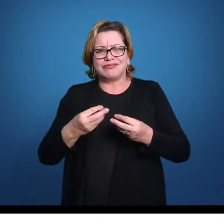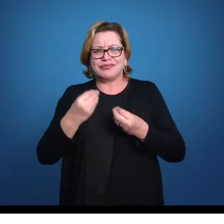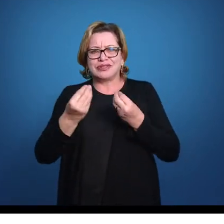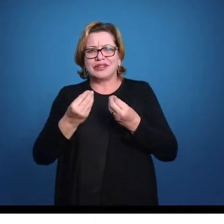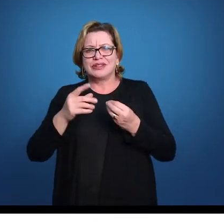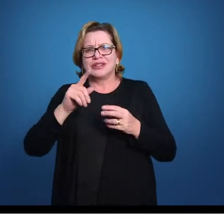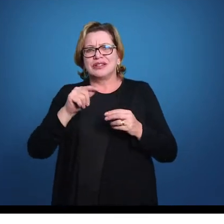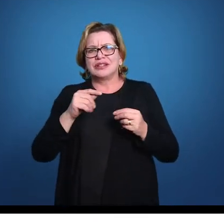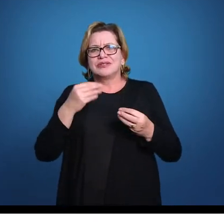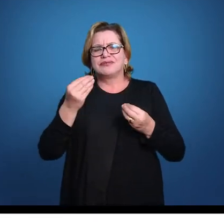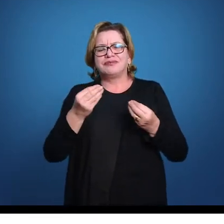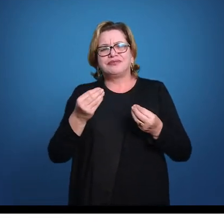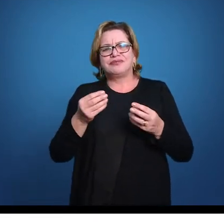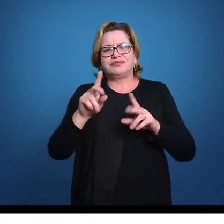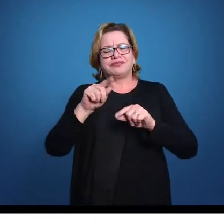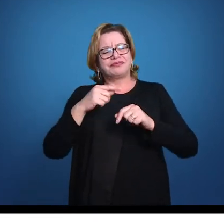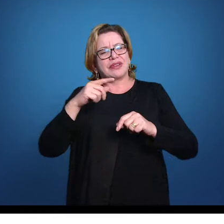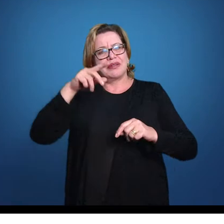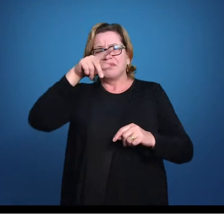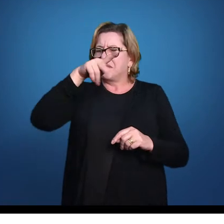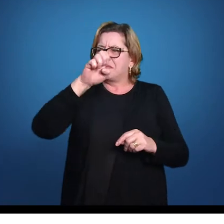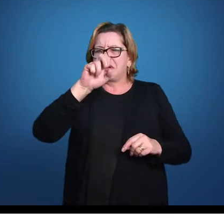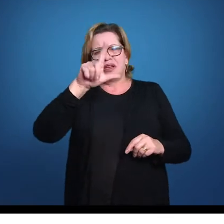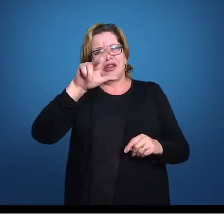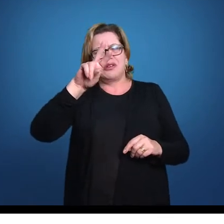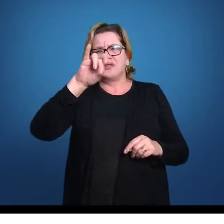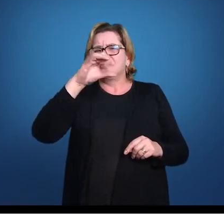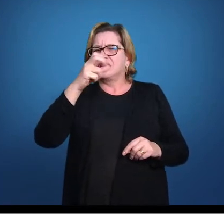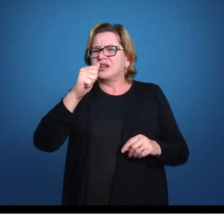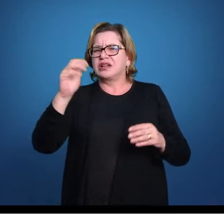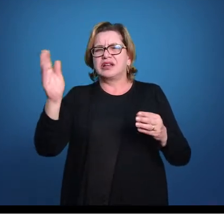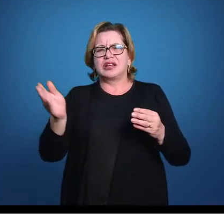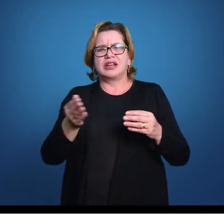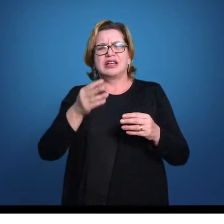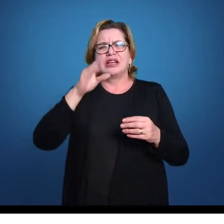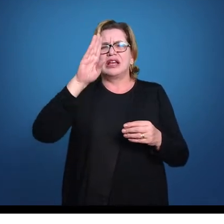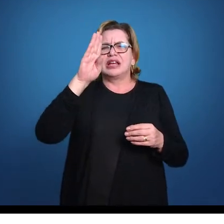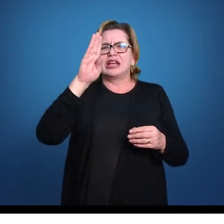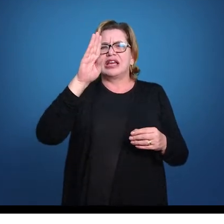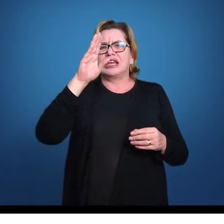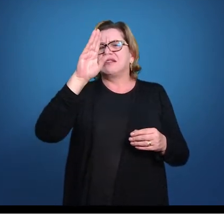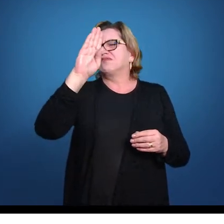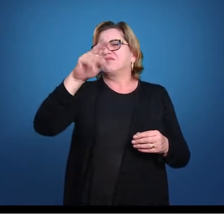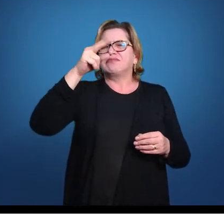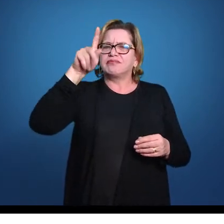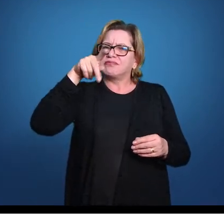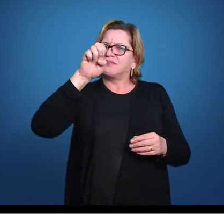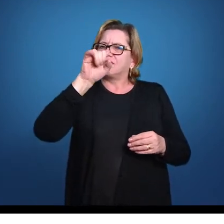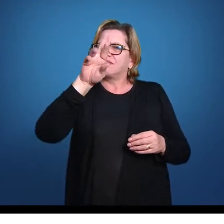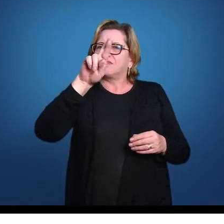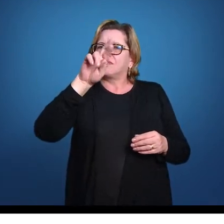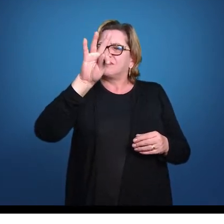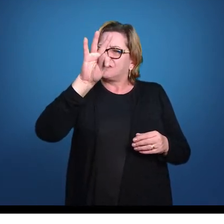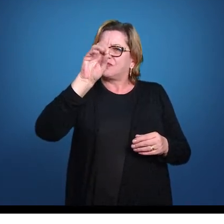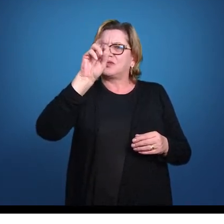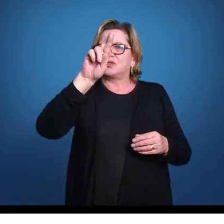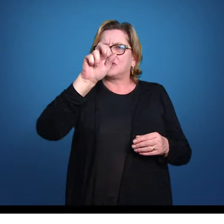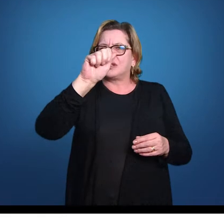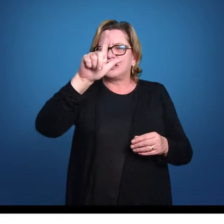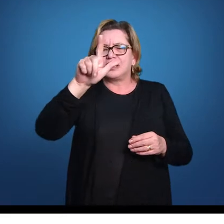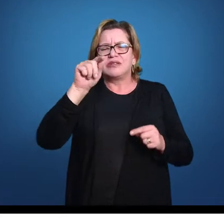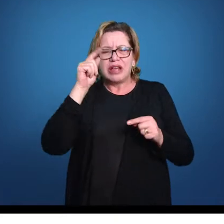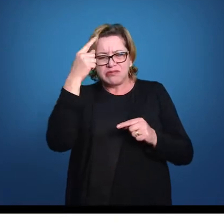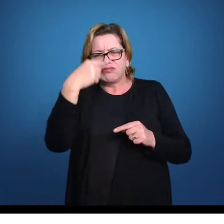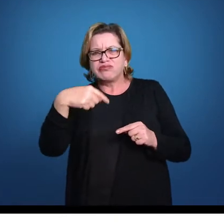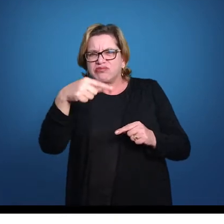nadadeiras pélvicas, nadadeiras peitorais, fendas branquiais. São as principais características. Tá, professor, mas ele não parece com um